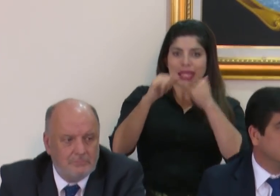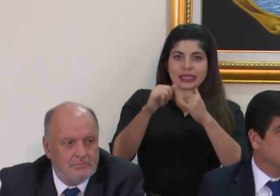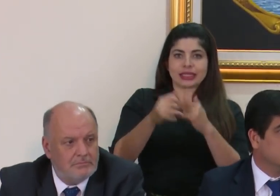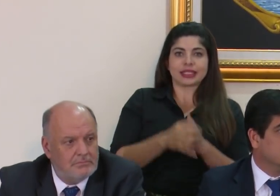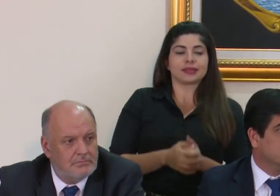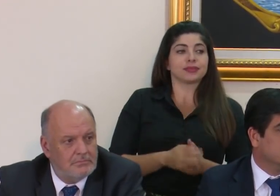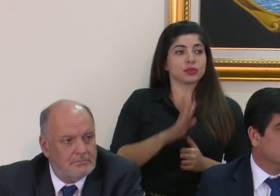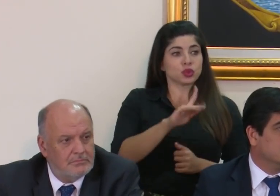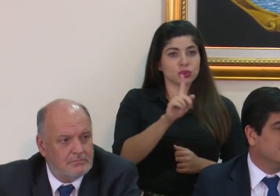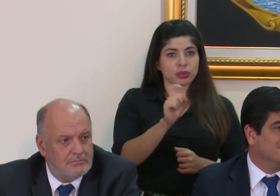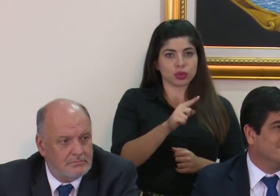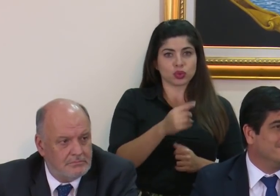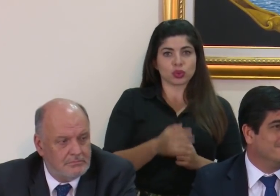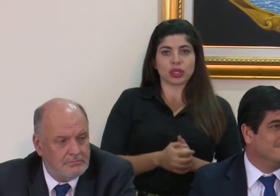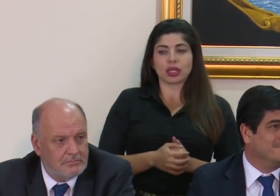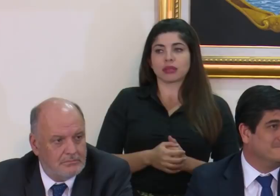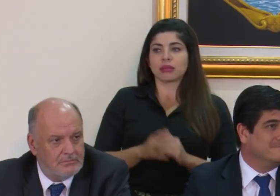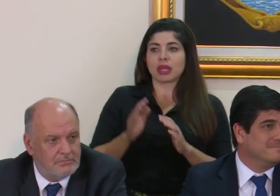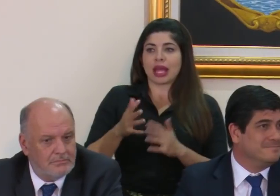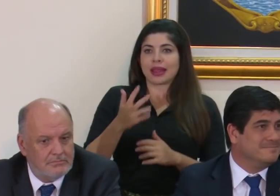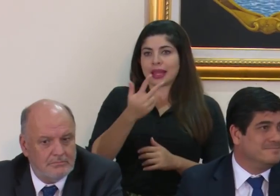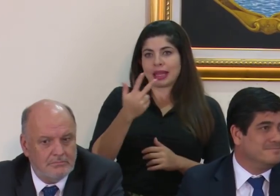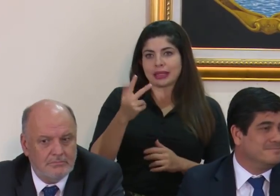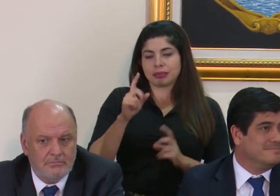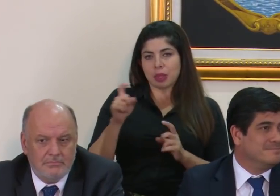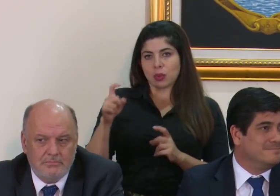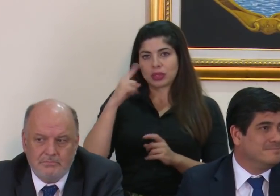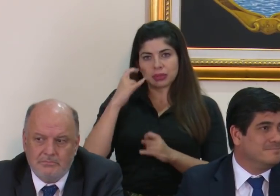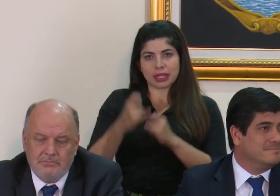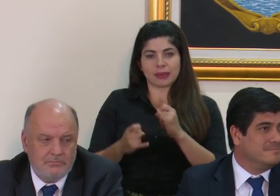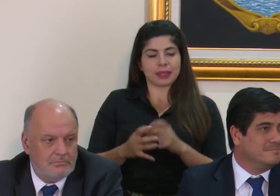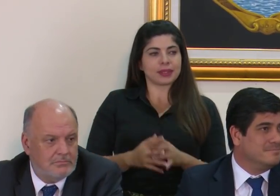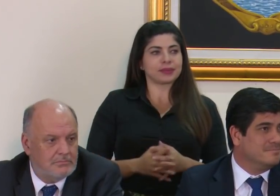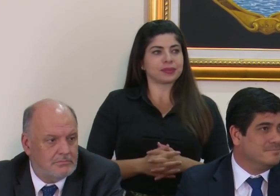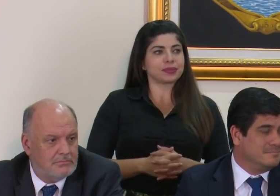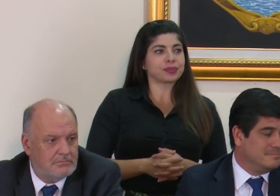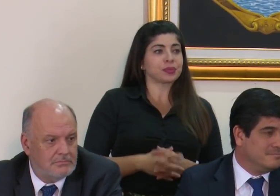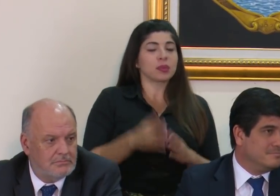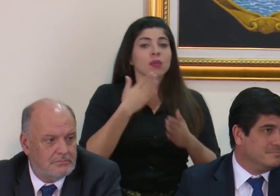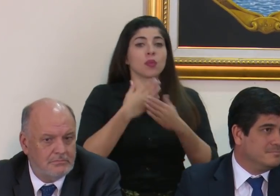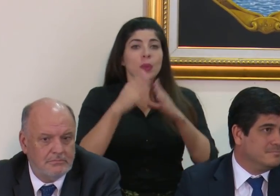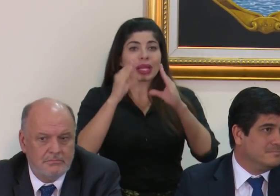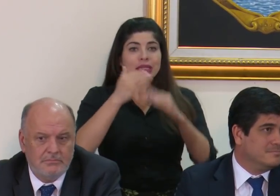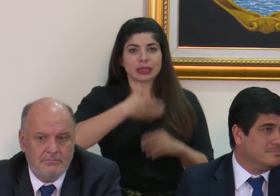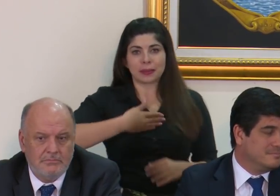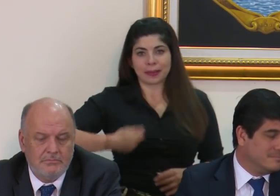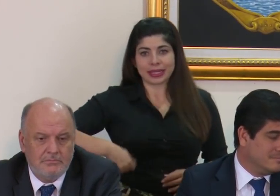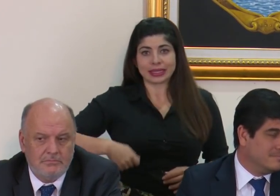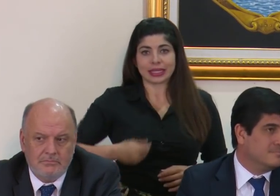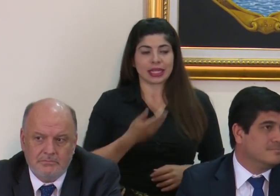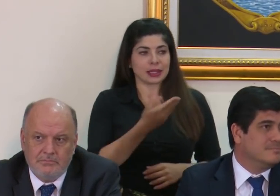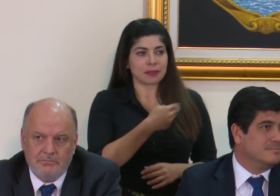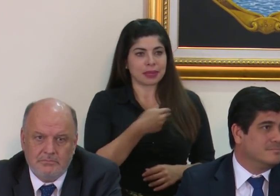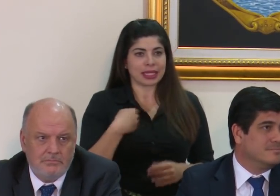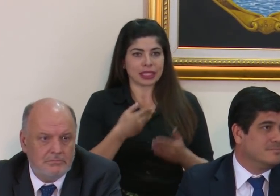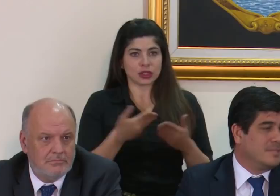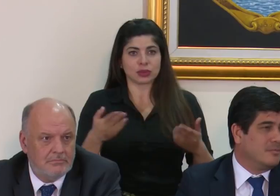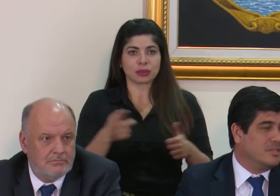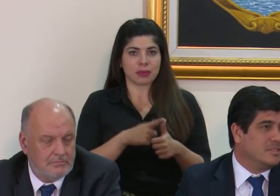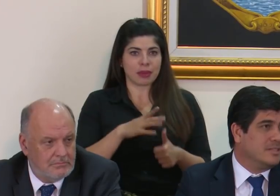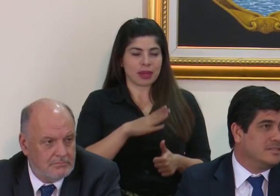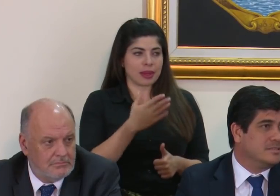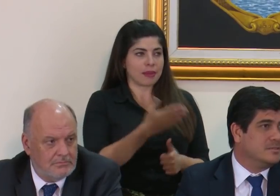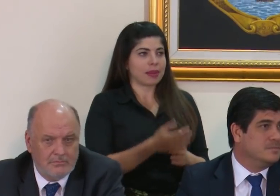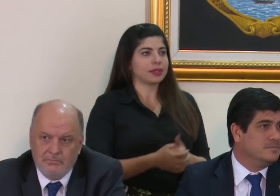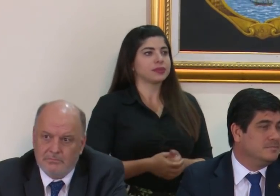consulta y nos restantes consultas para finalizar. Buenas tardes, señor presidente, señores ministros, primera dama.